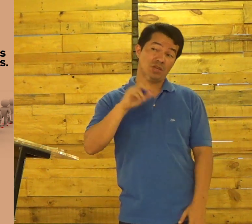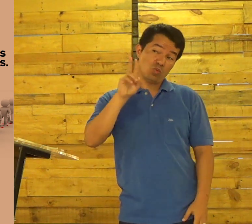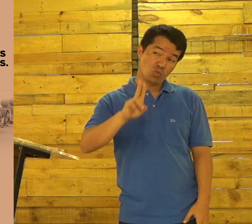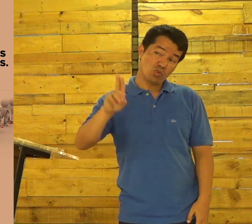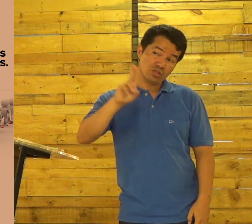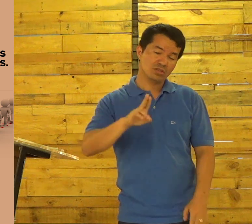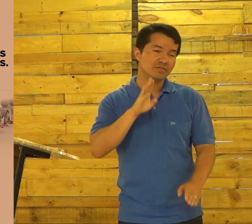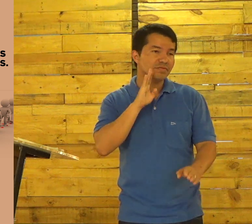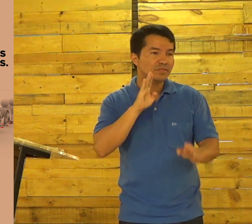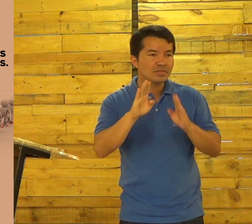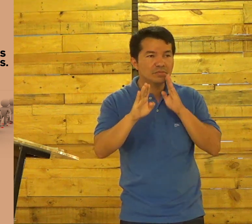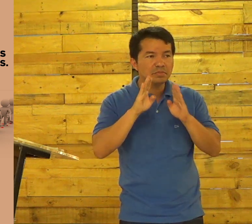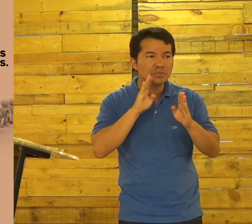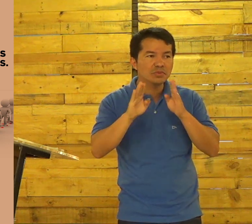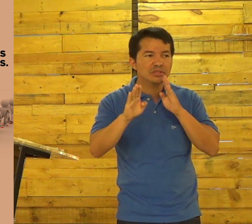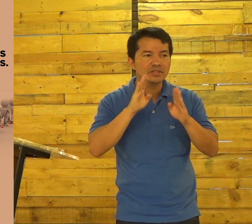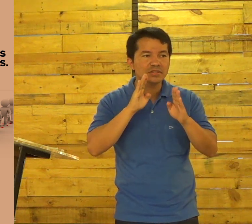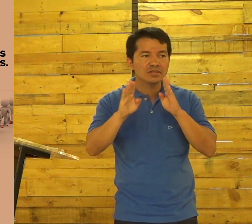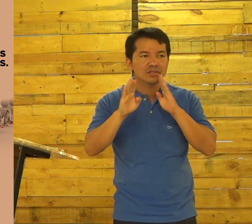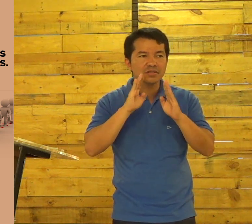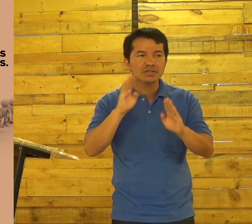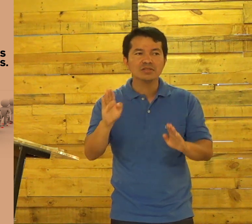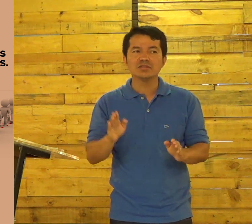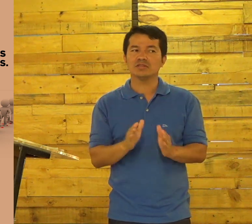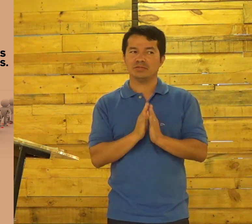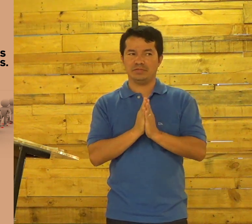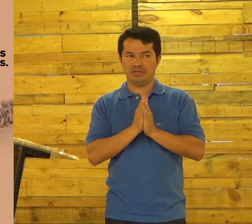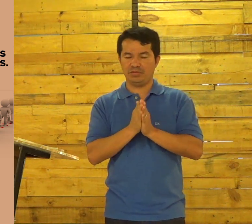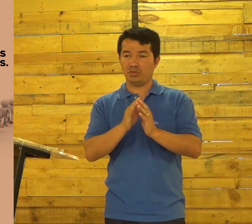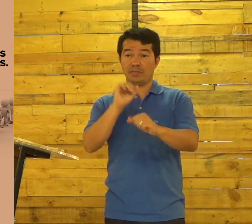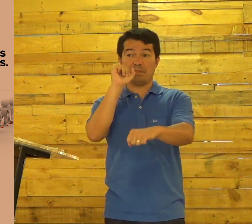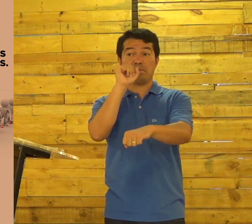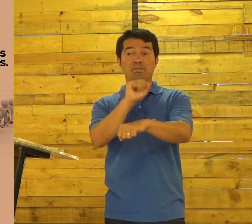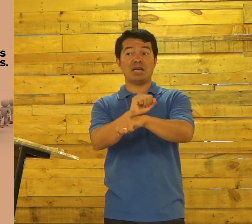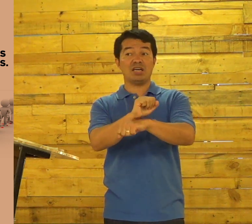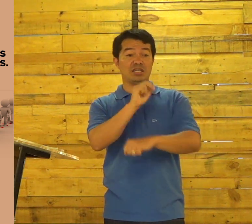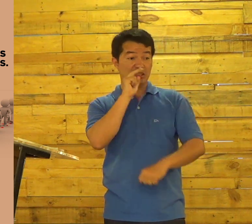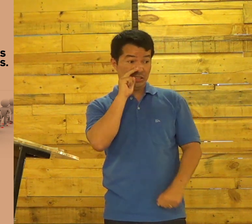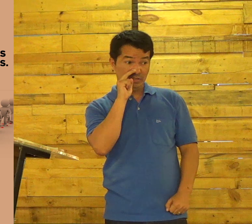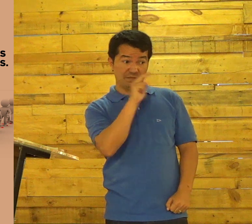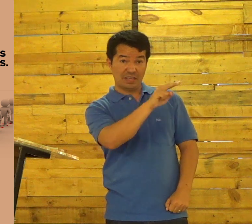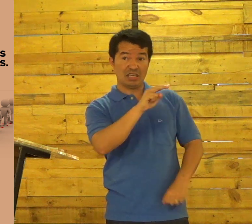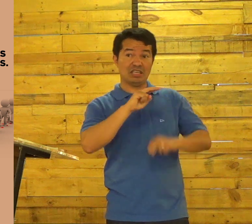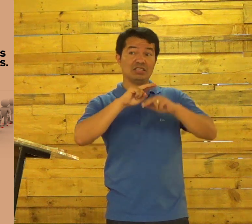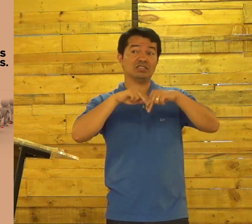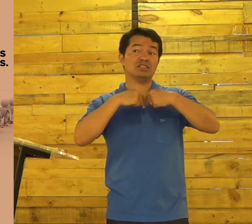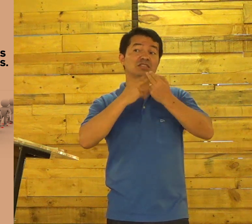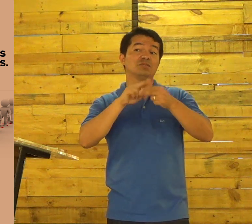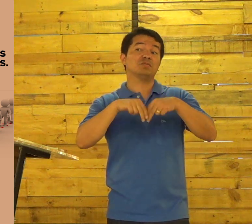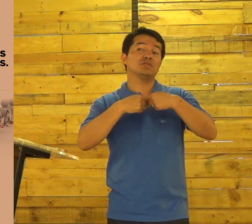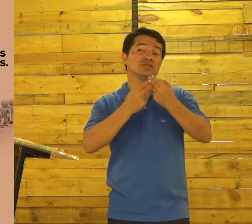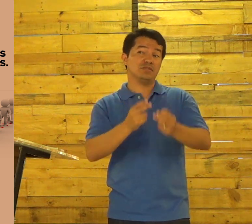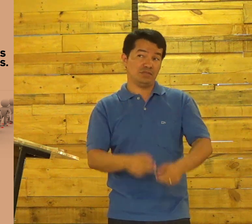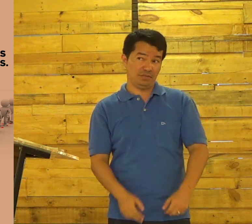Então Como é que você está Usando o seu Facebook Por favor Para de ver